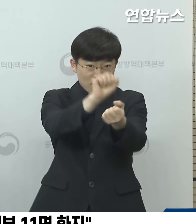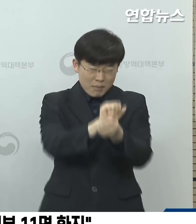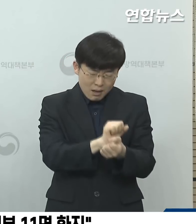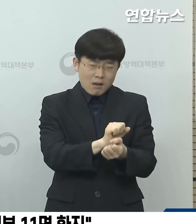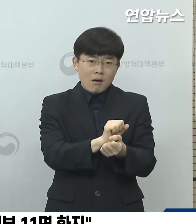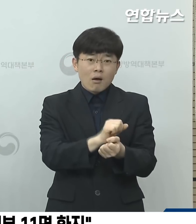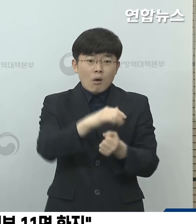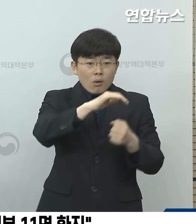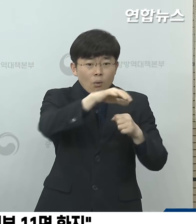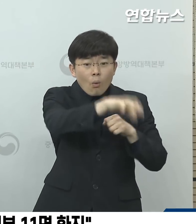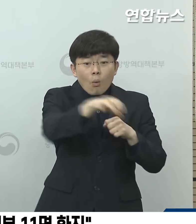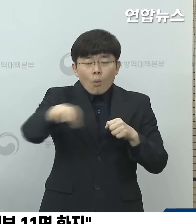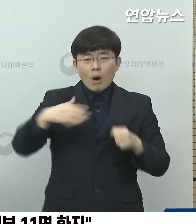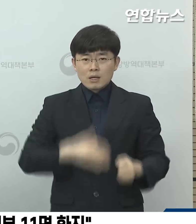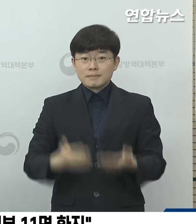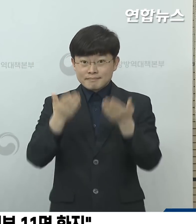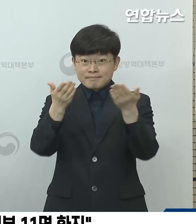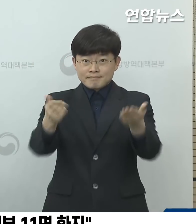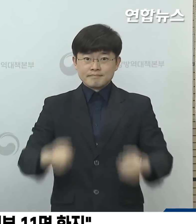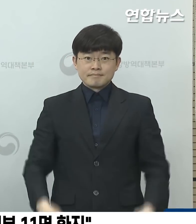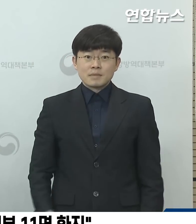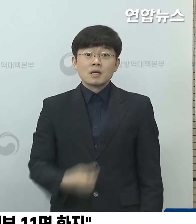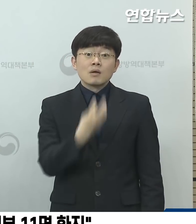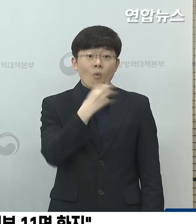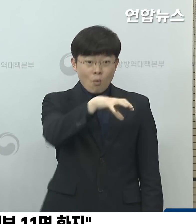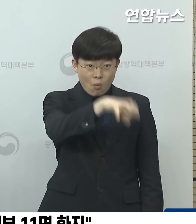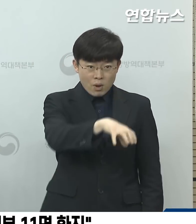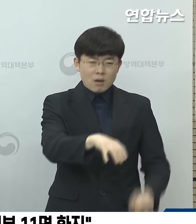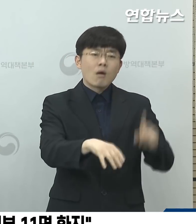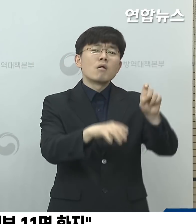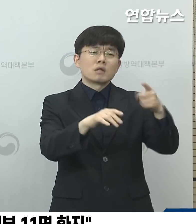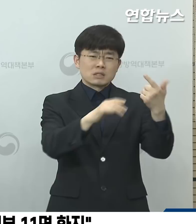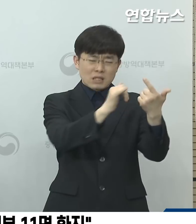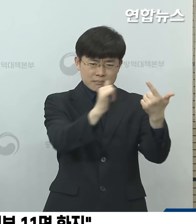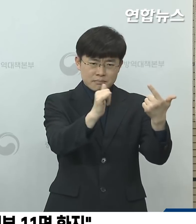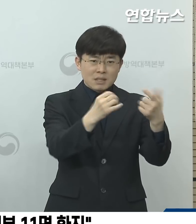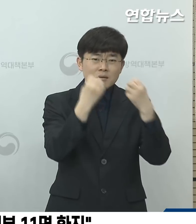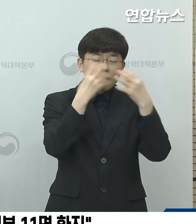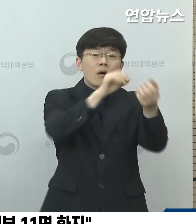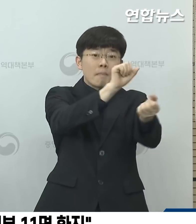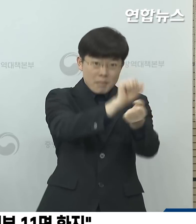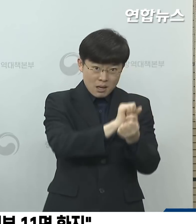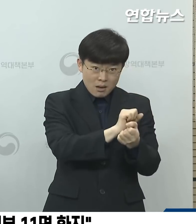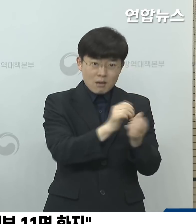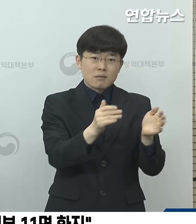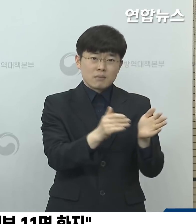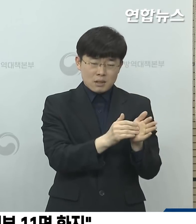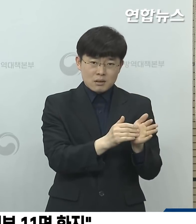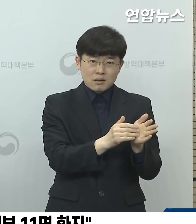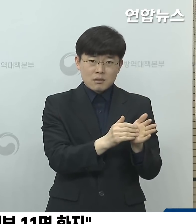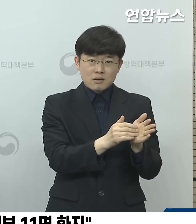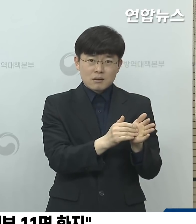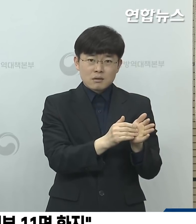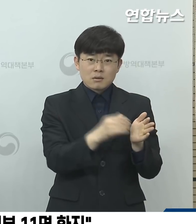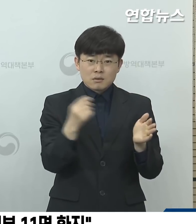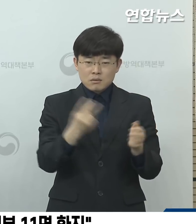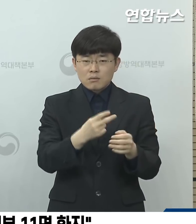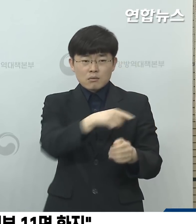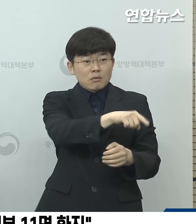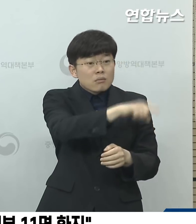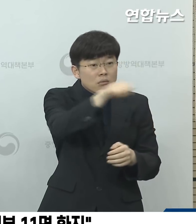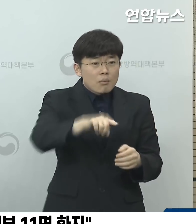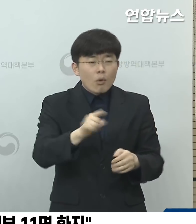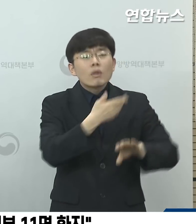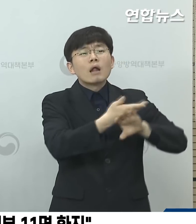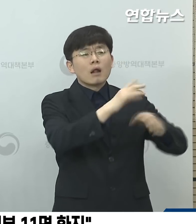발생한 시도별 현황을 말씀을 드리면 서울시가 16명 신규 확진이 보고가 되었습니다. 대부분 해외